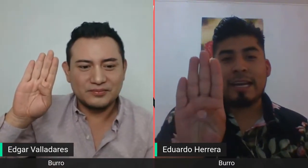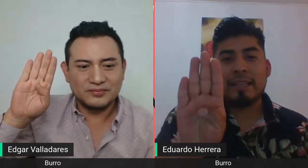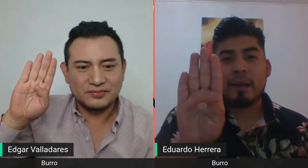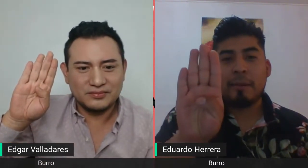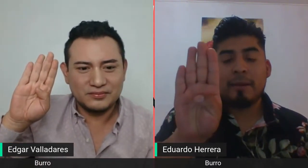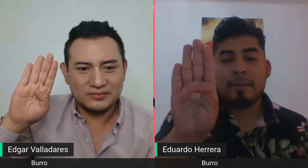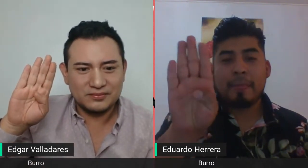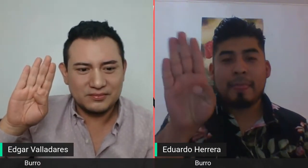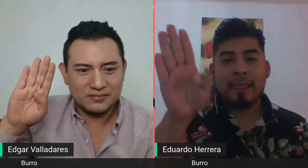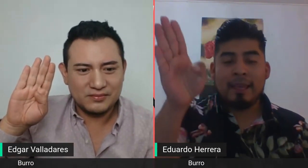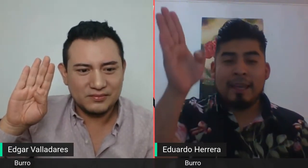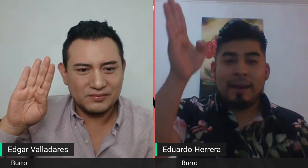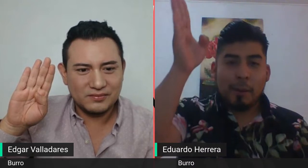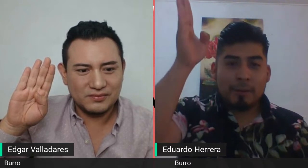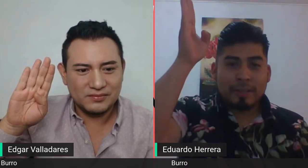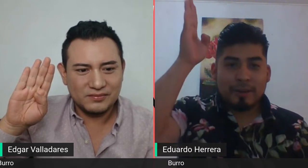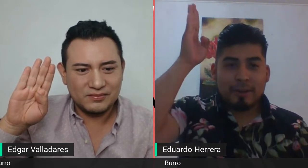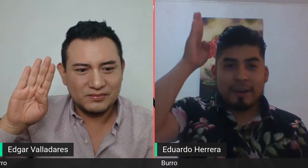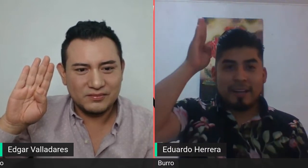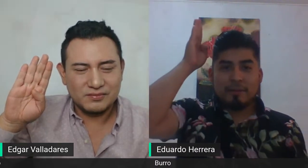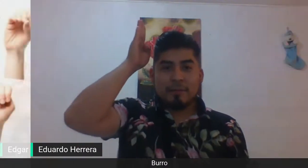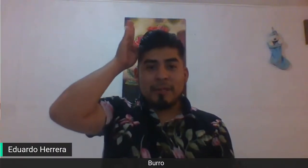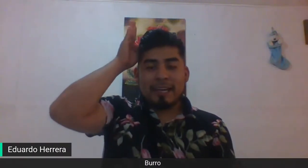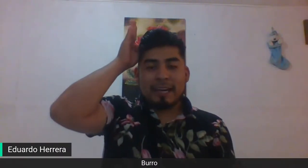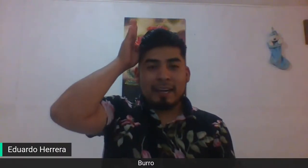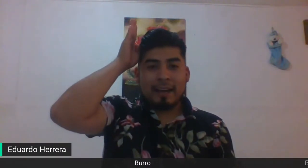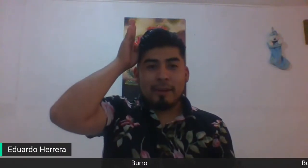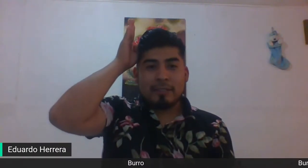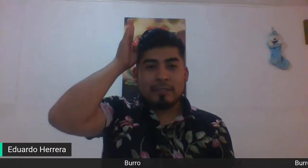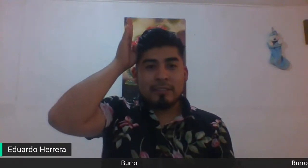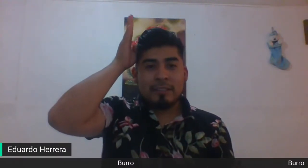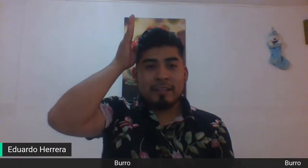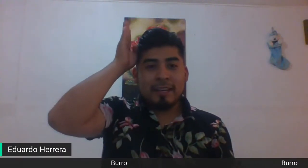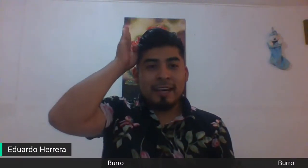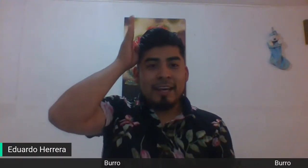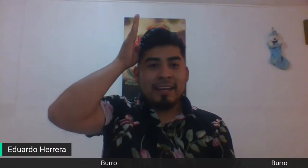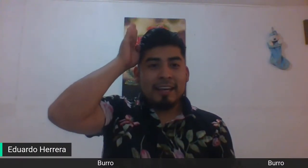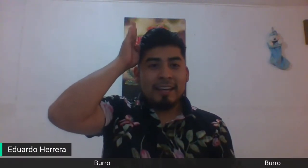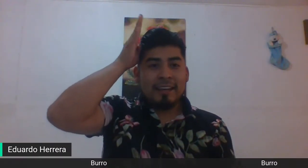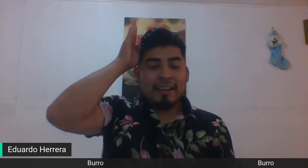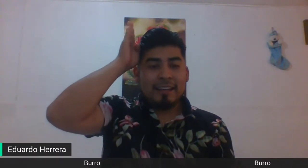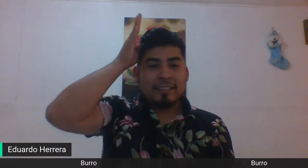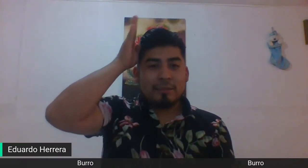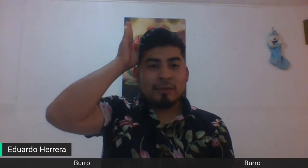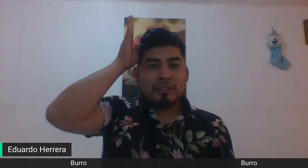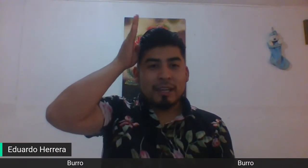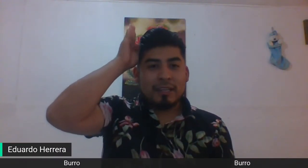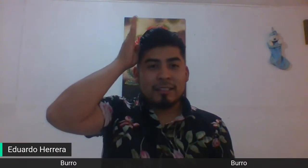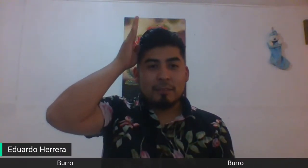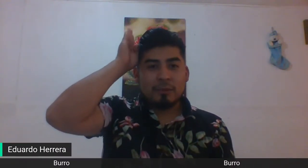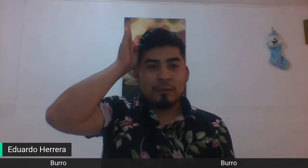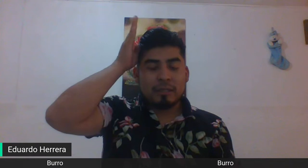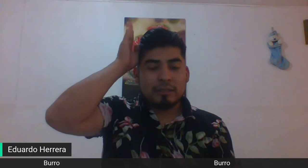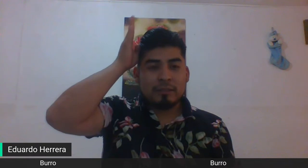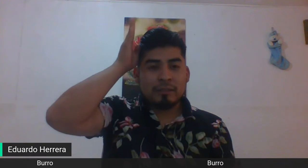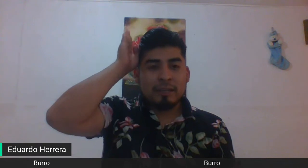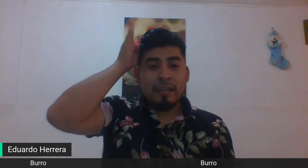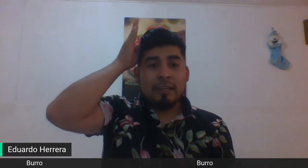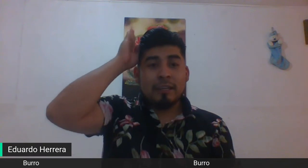en letra B. Lo vamos a colocar de la misma manera que caballo. Y hacemos este movimiento. Y